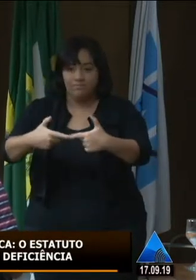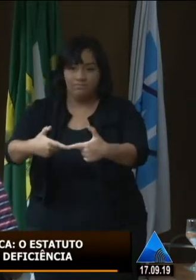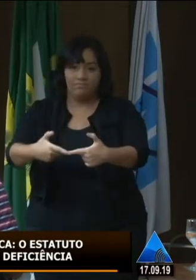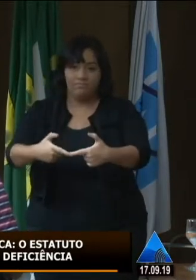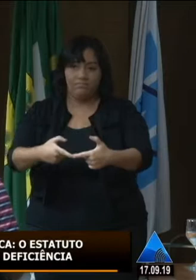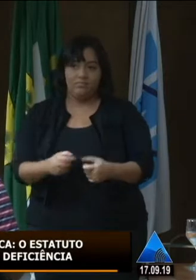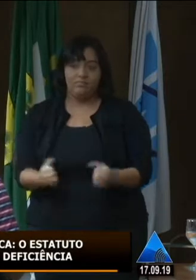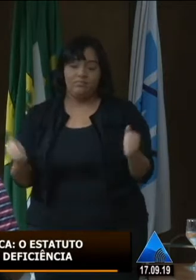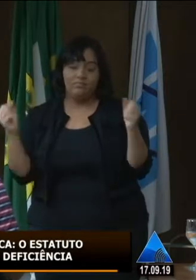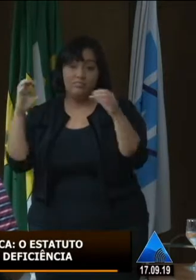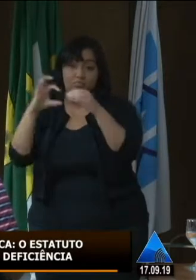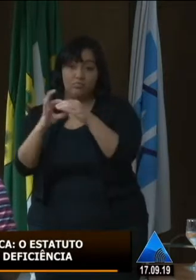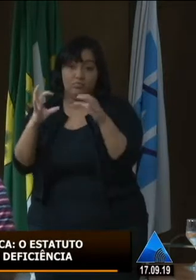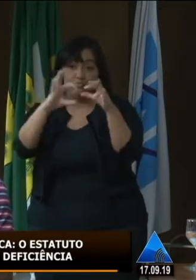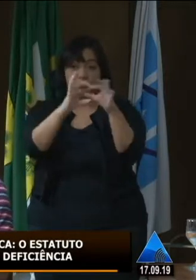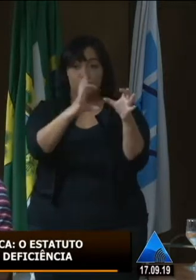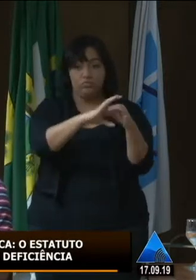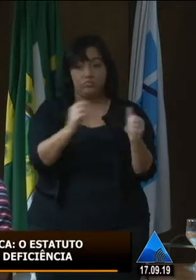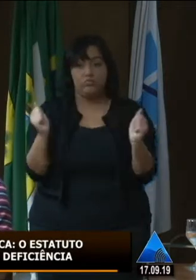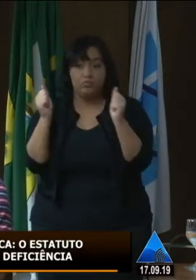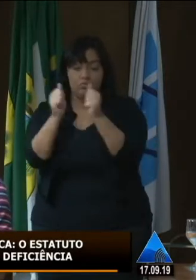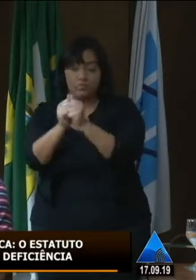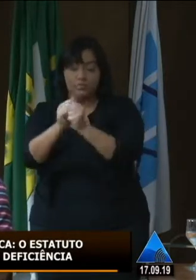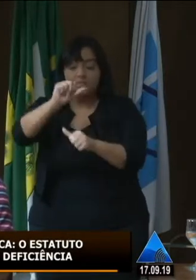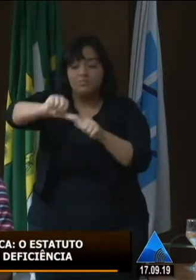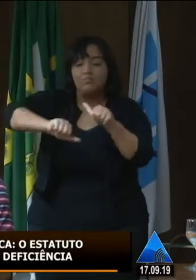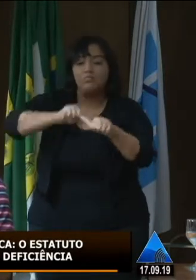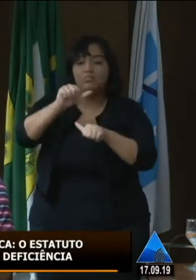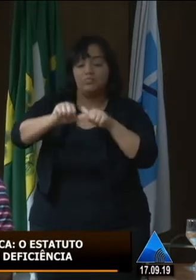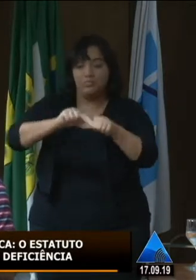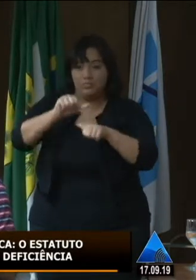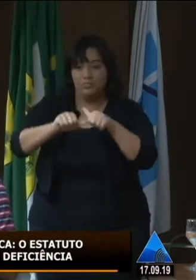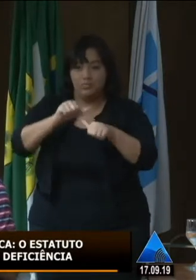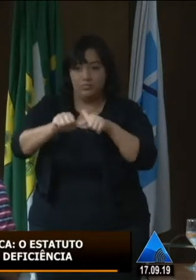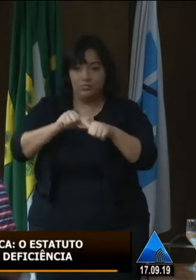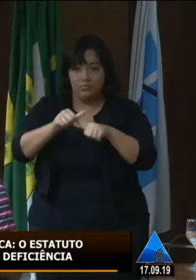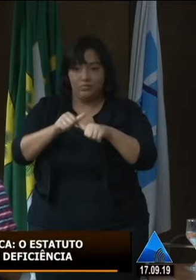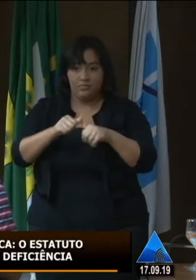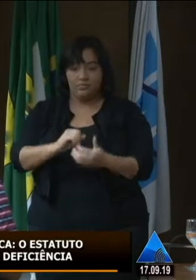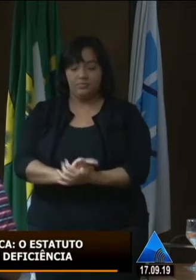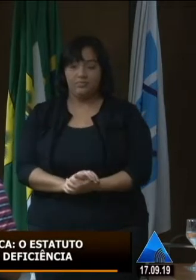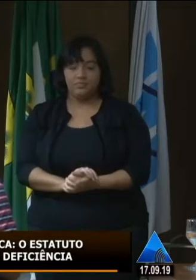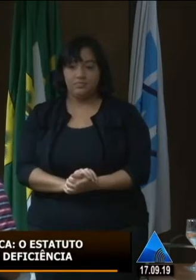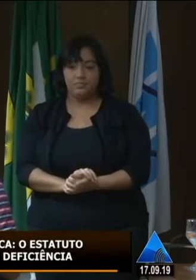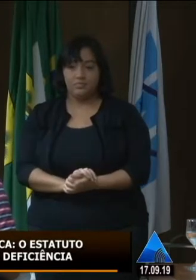para somar a elas, certo? E tentar modificar de alguma forma a realidade do nosso estado.